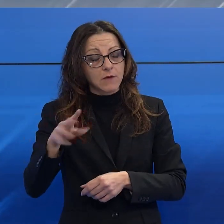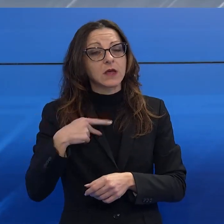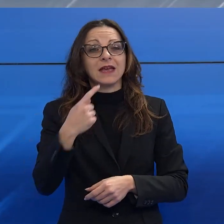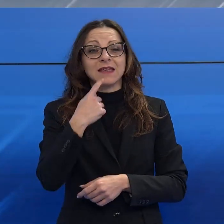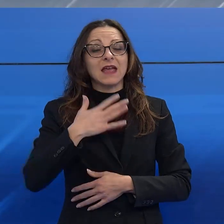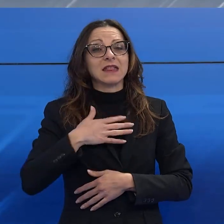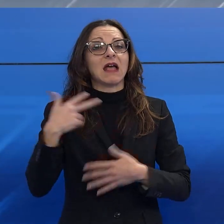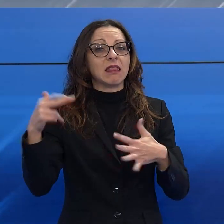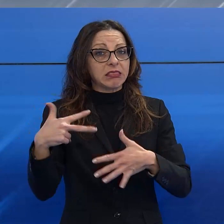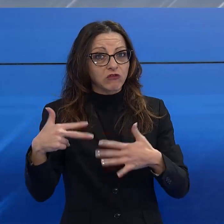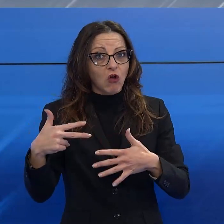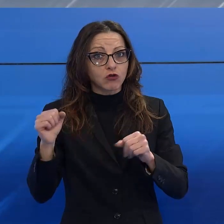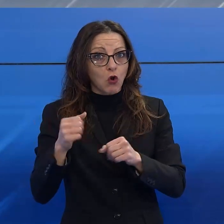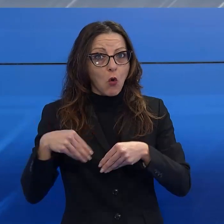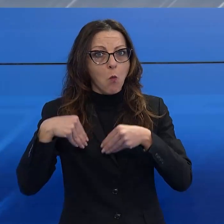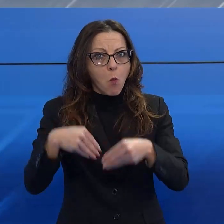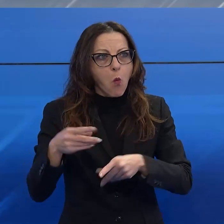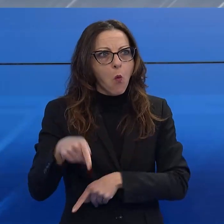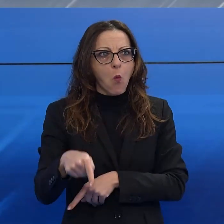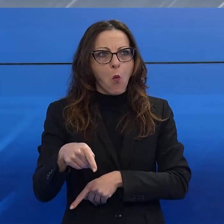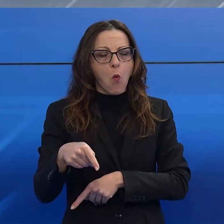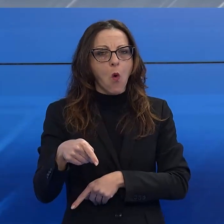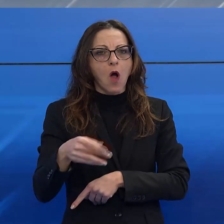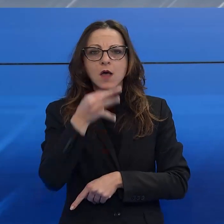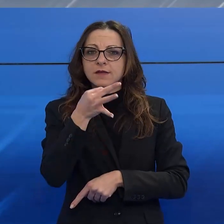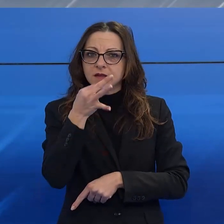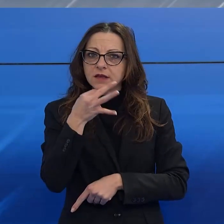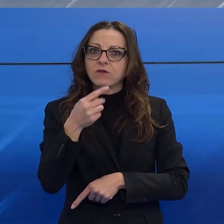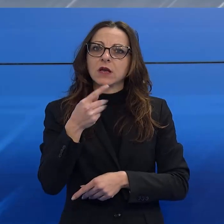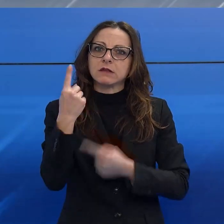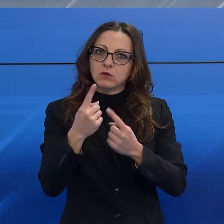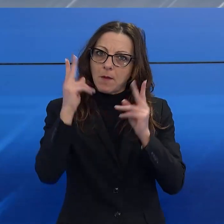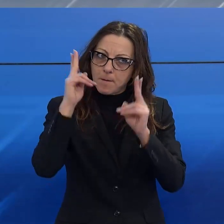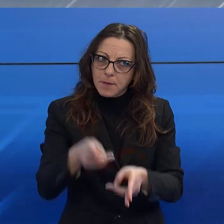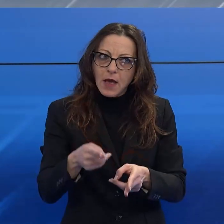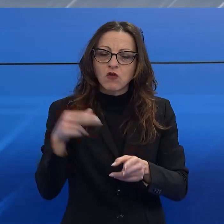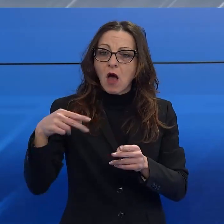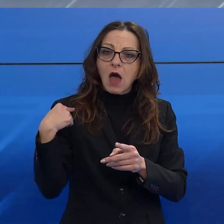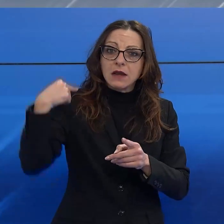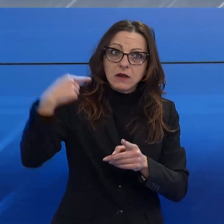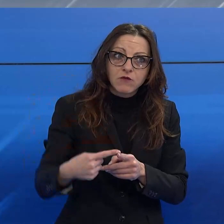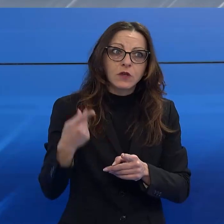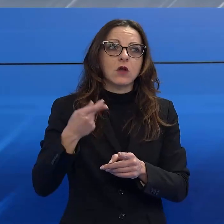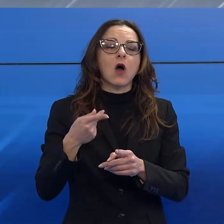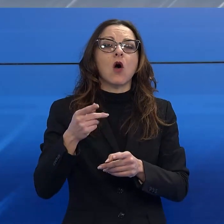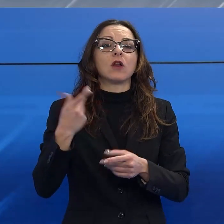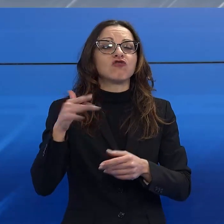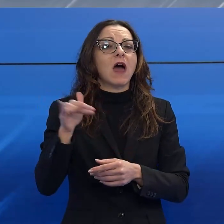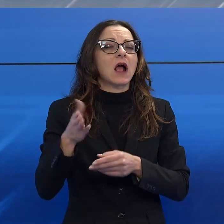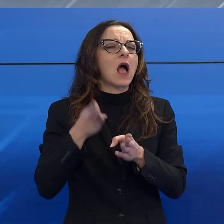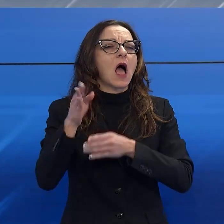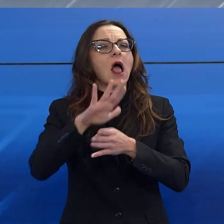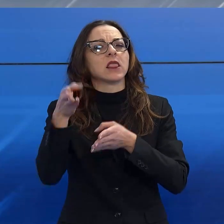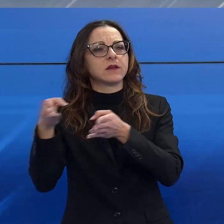aggrava infatti una situazione già critica. Da anni c'è una fuga dalle spiagge verso altri settori, canteristica edilizia. Sì, so che molti